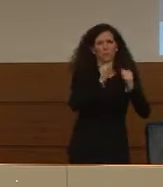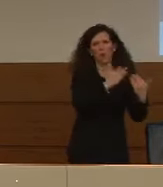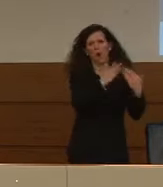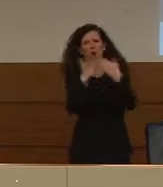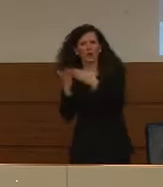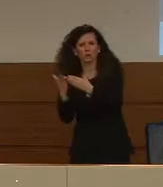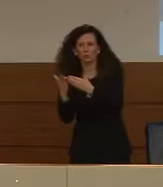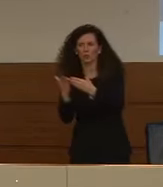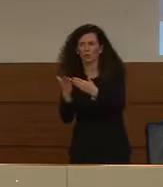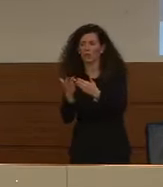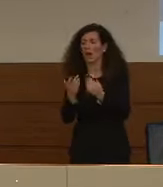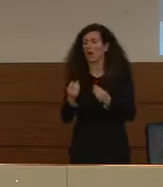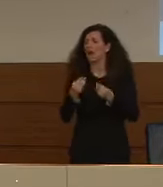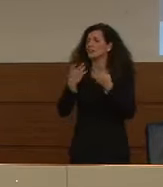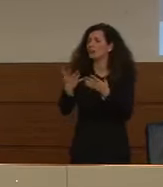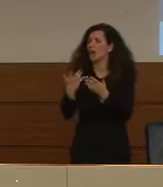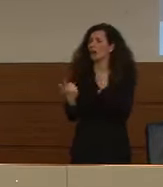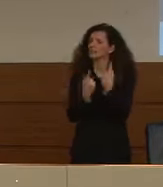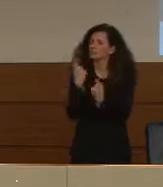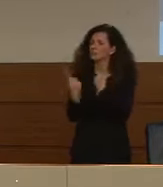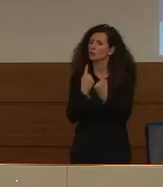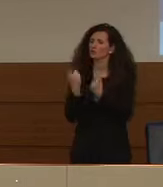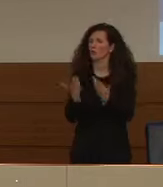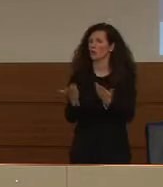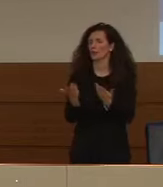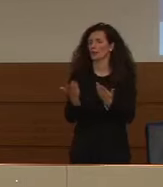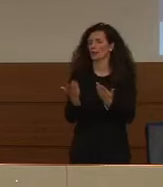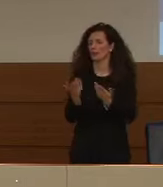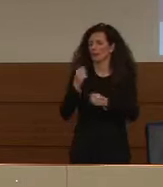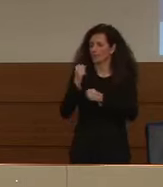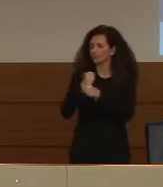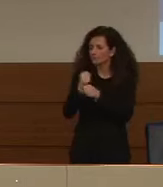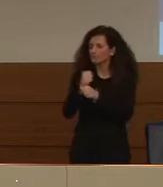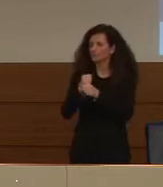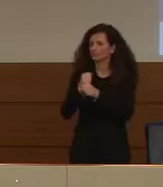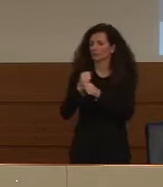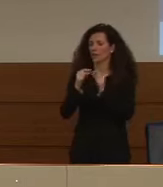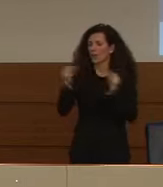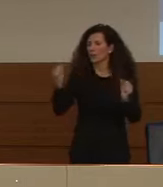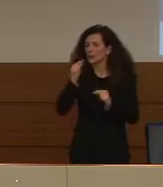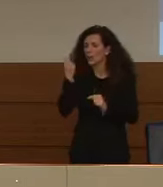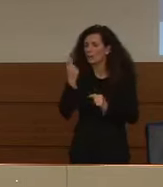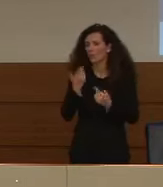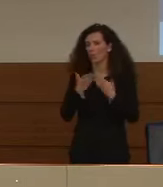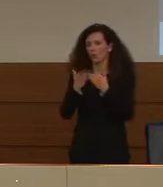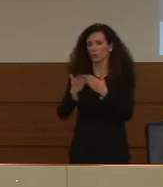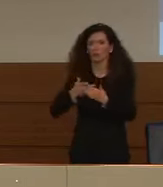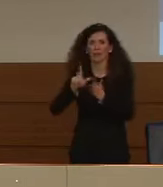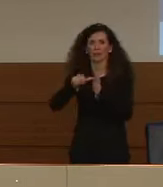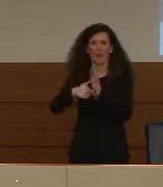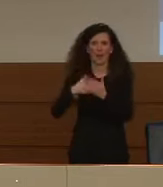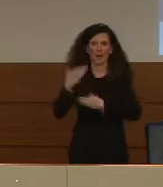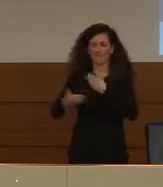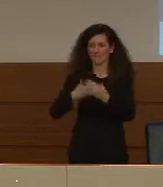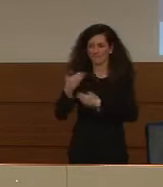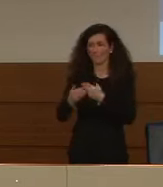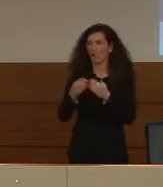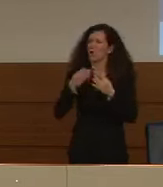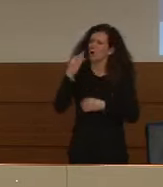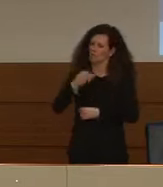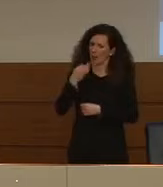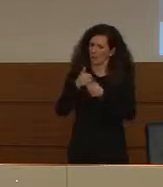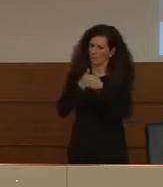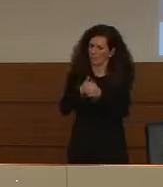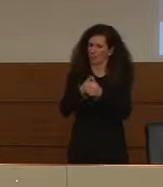per metterli in condizioni di fare i tamponi che servono sempre secondo le linee dell'OMS